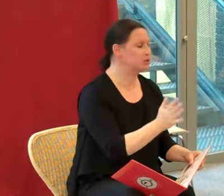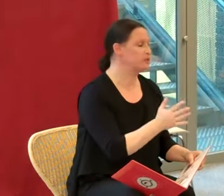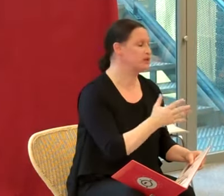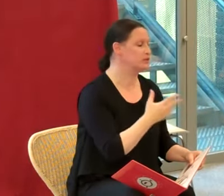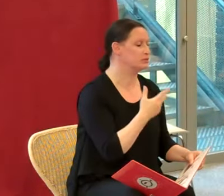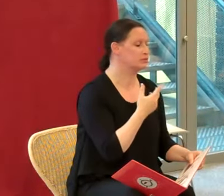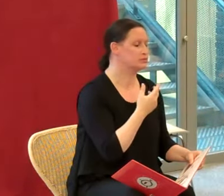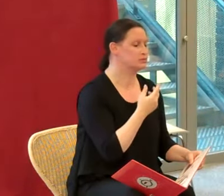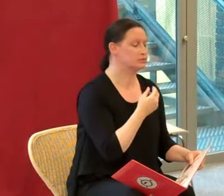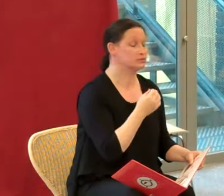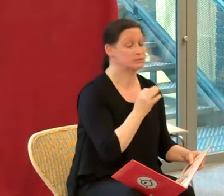champignons.